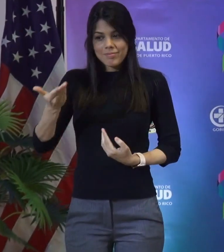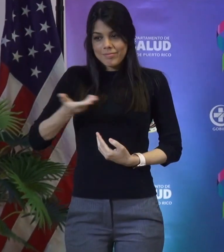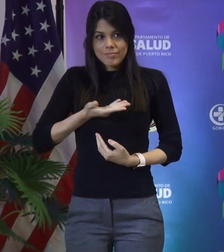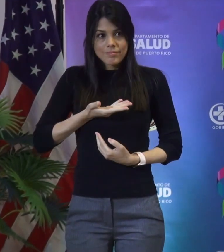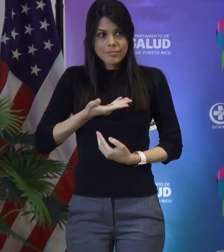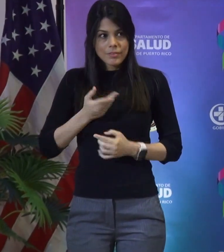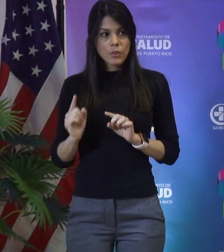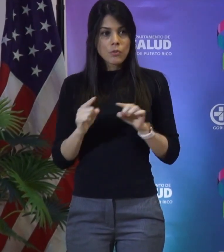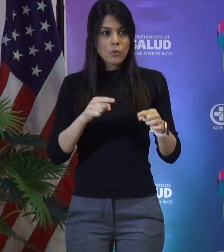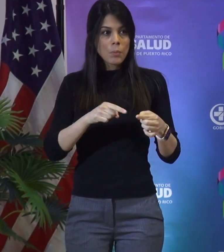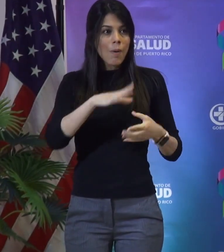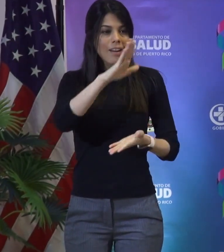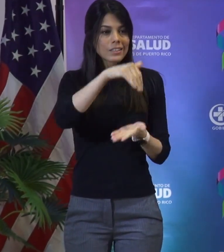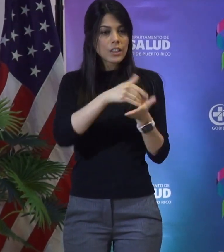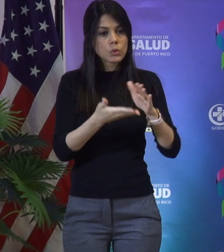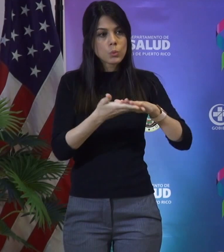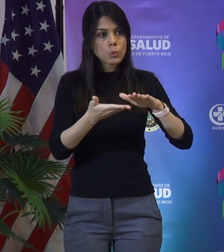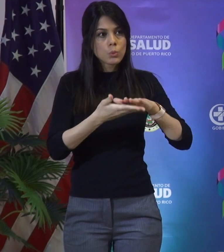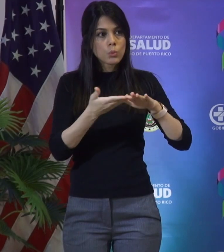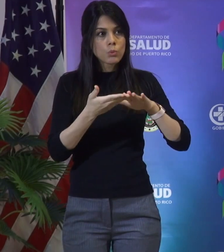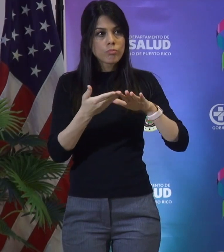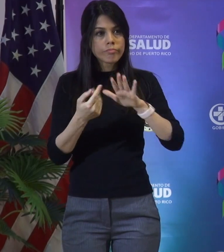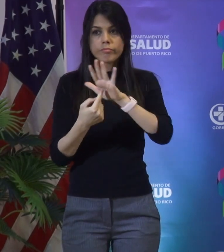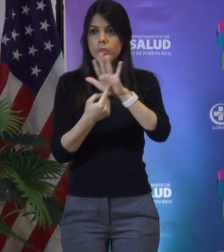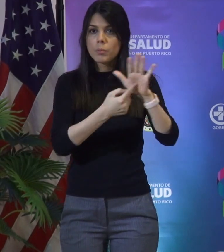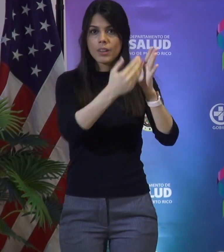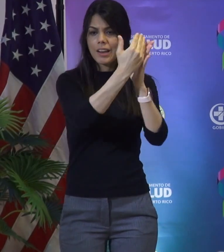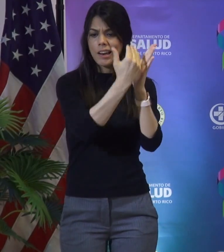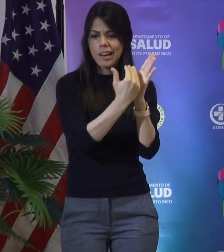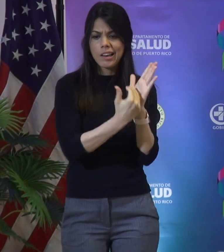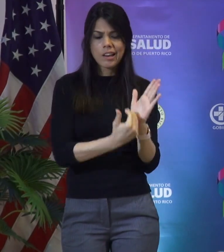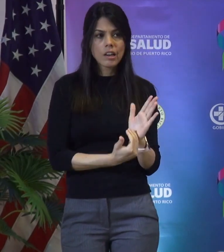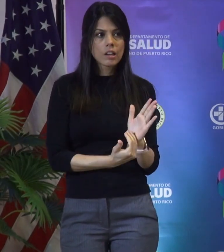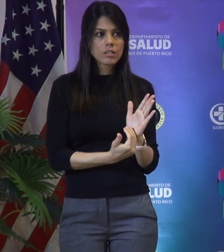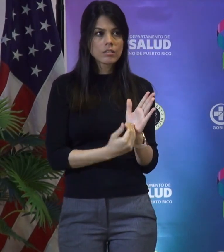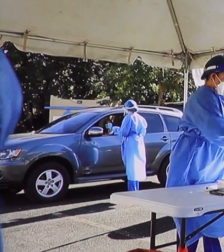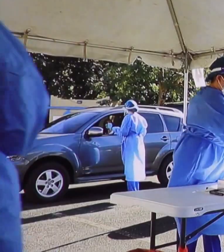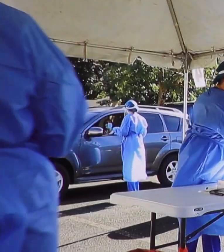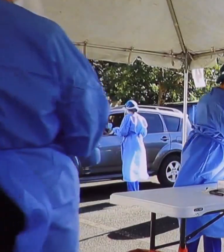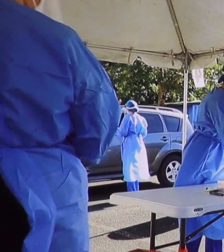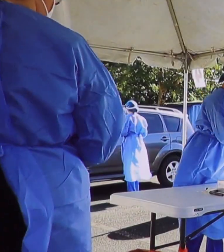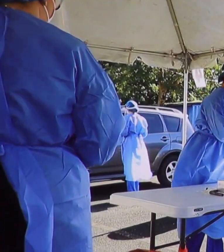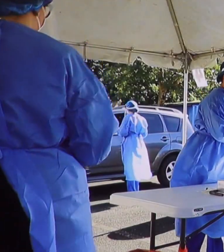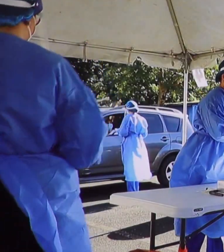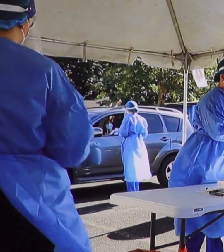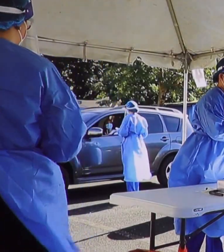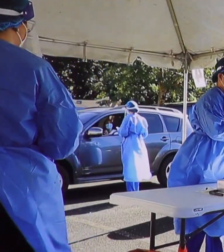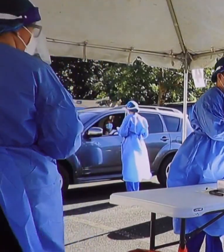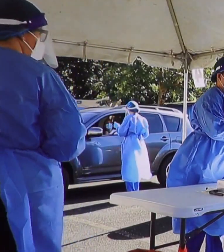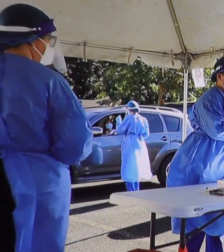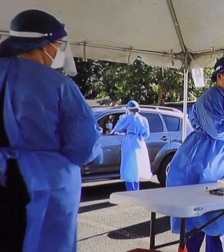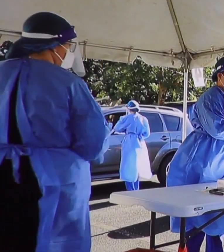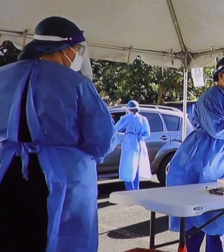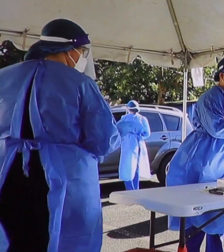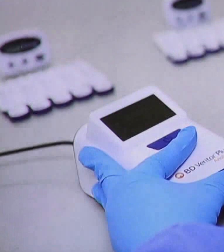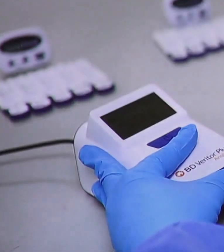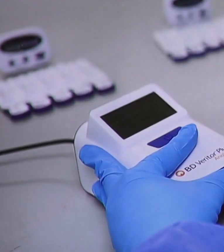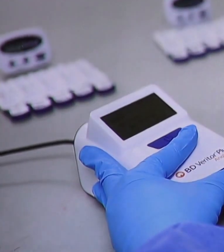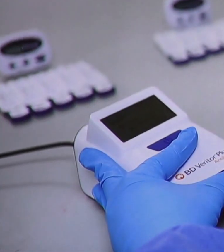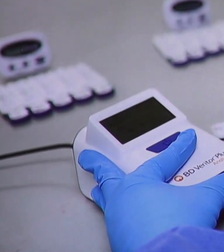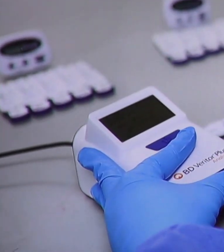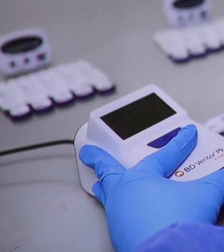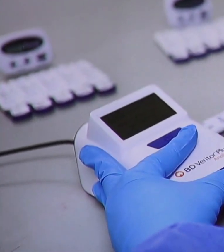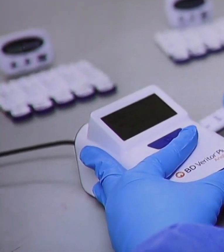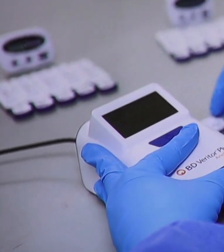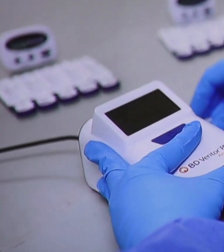dosis de vacunas contra el coronavirus, de las cuales se han distribuido 351.680. Al explicar el proceso,